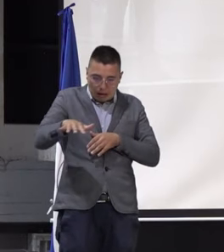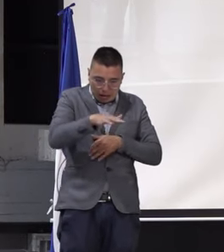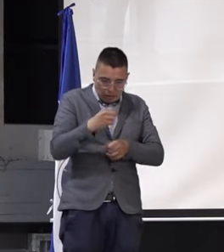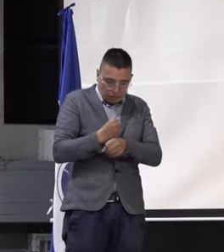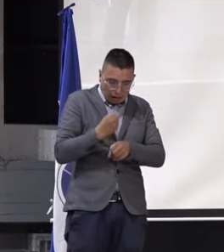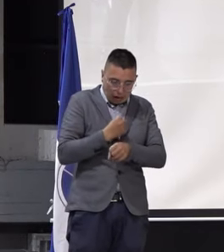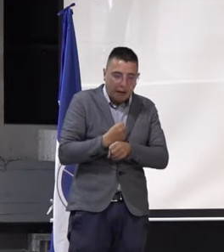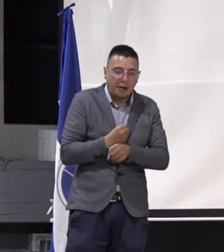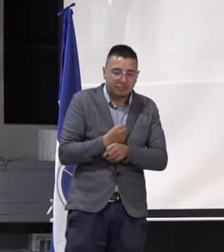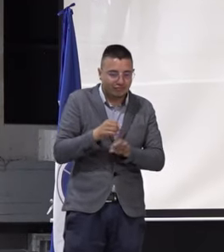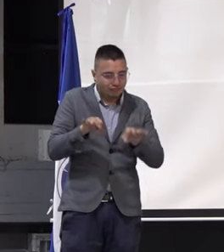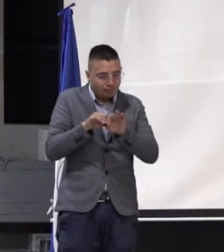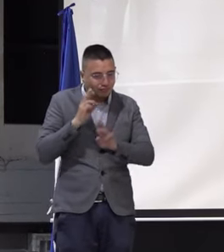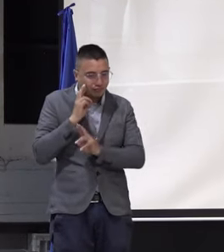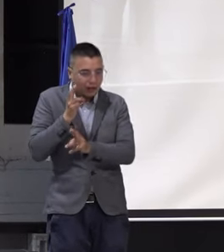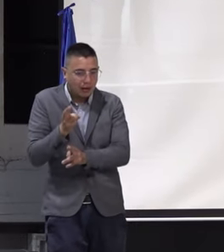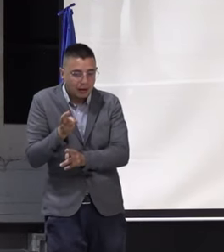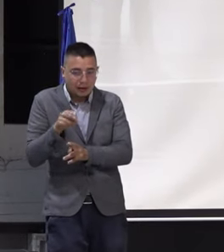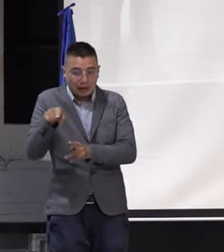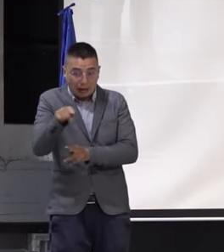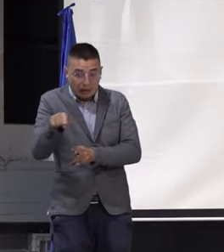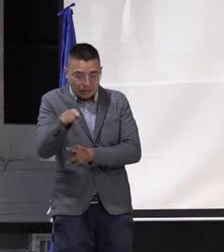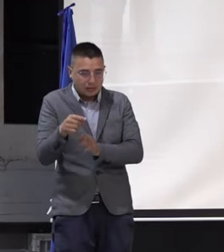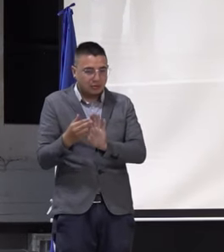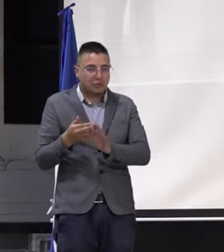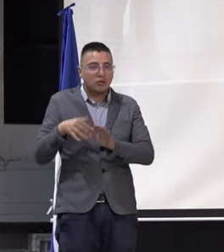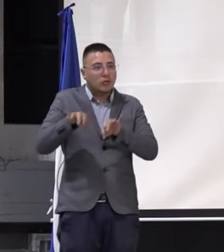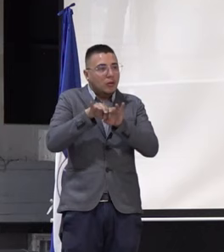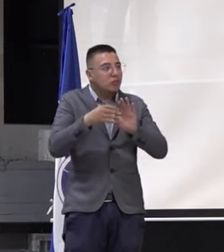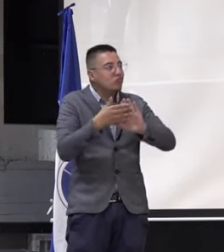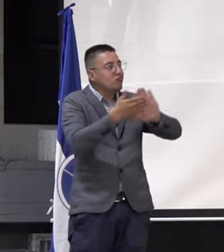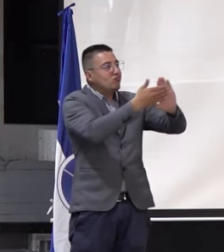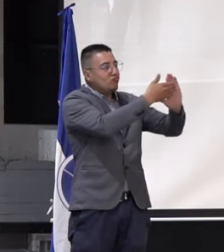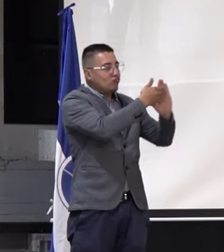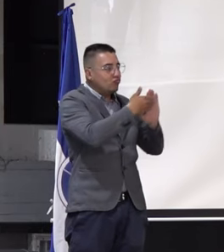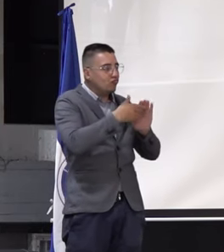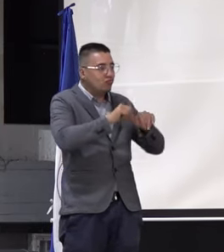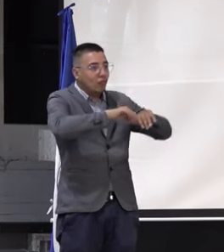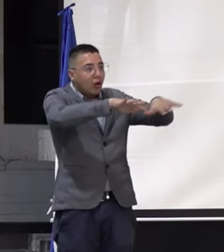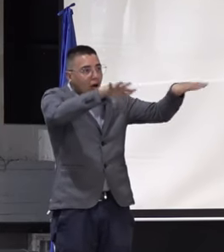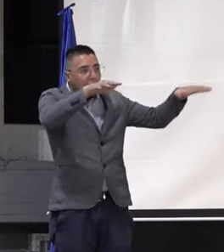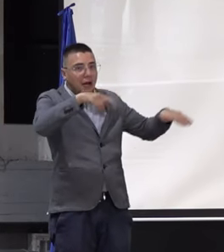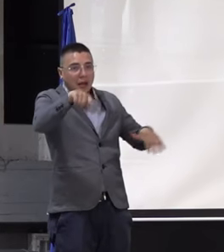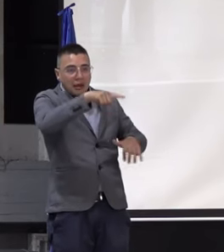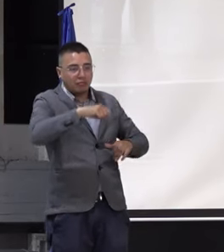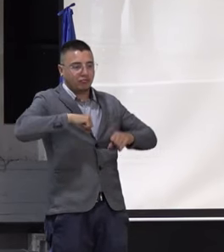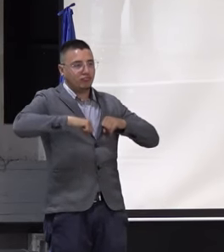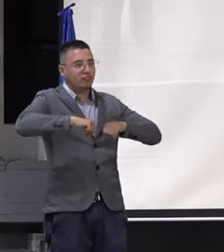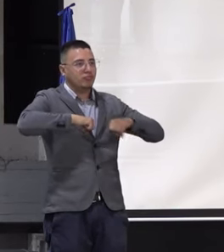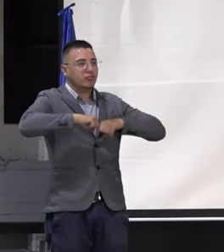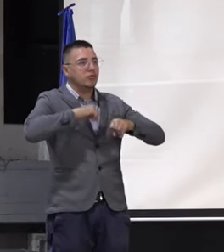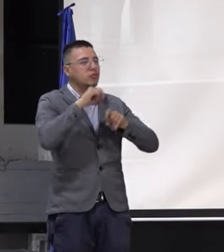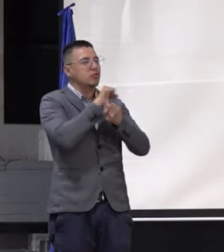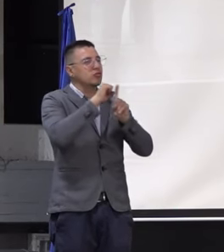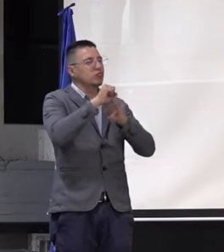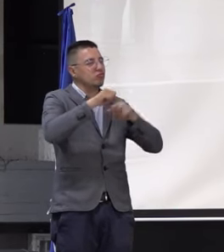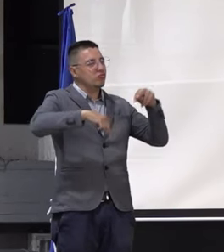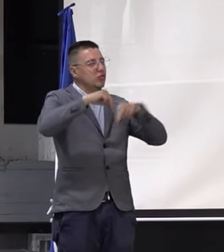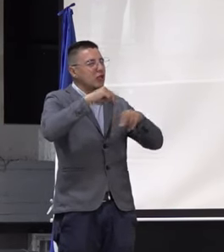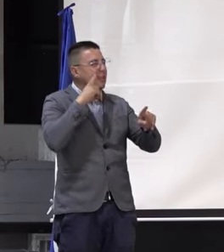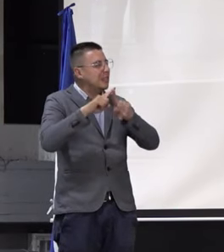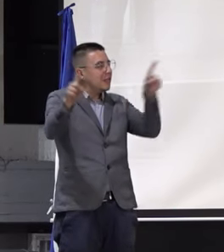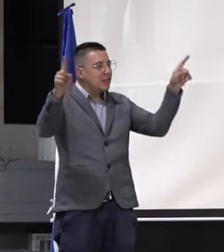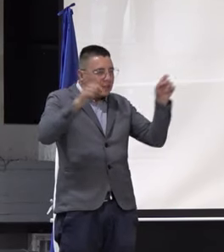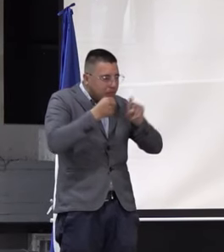y es importante reconocer eso y proyectar eso, saber que son de la Universidad Pedagógica Nacional y que tienen una apuesta por una sociedad diferente. Eso por un lado, para